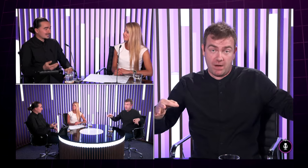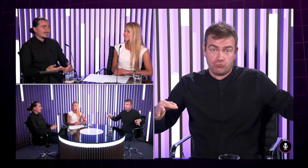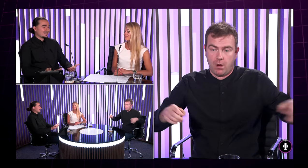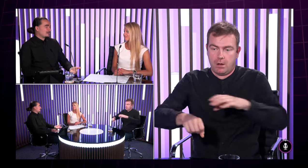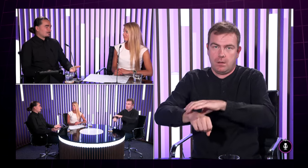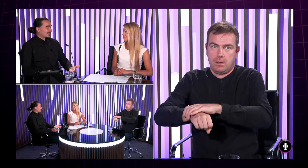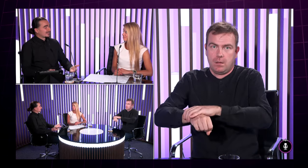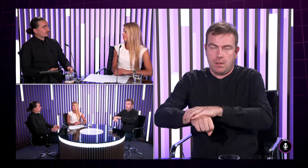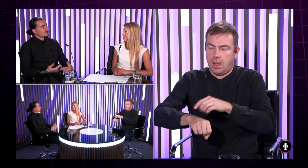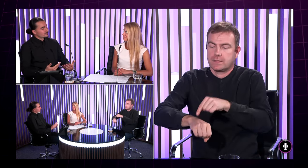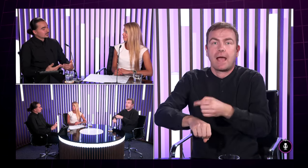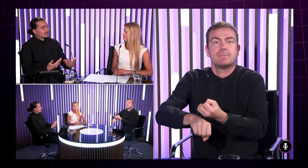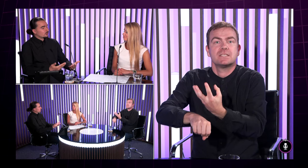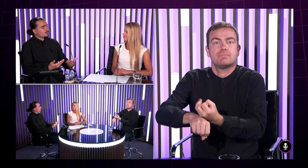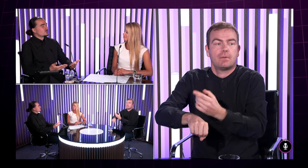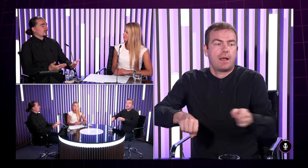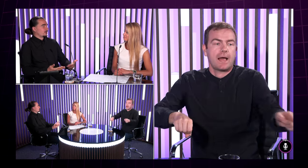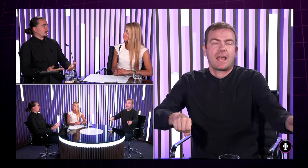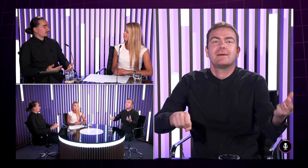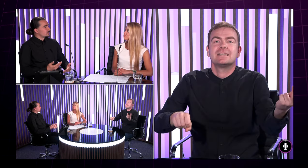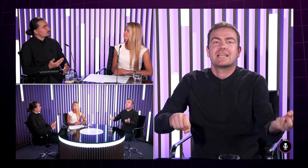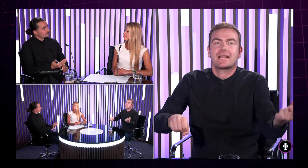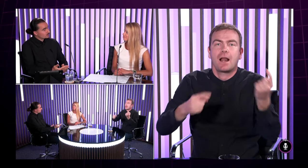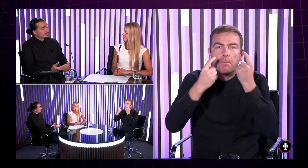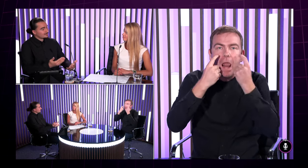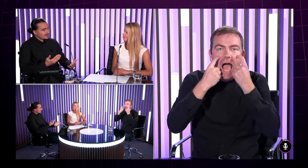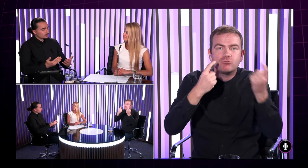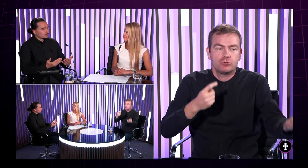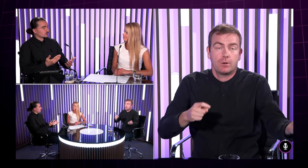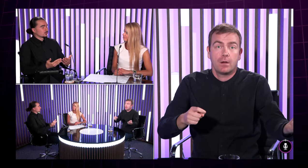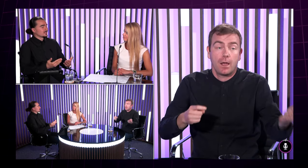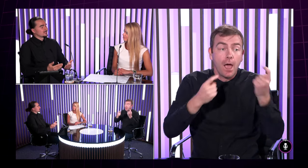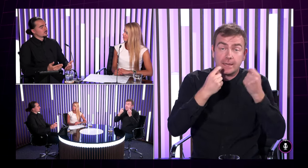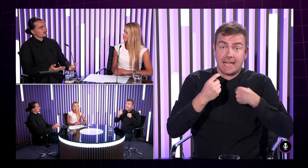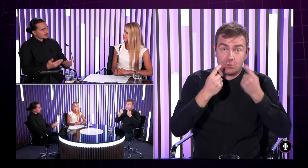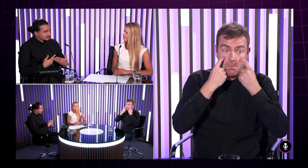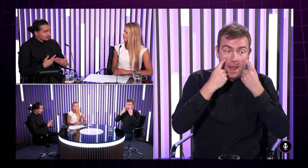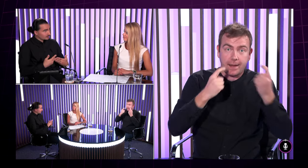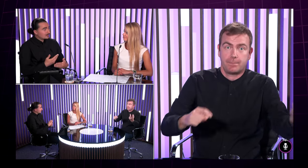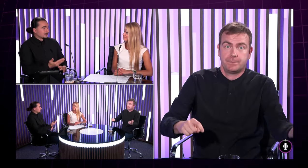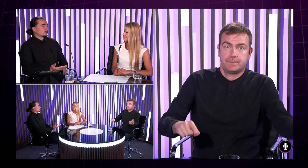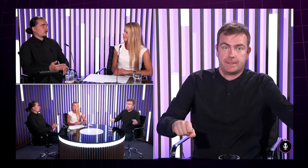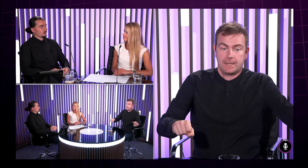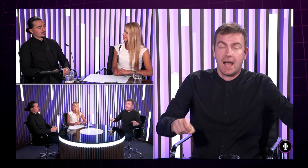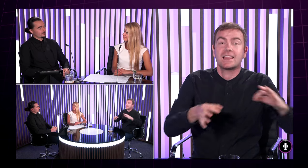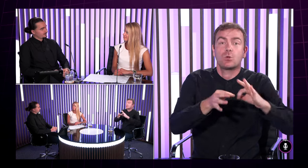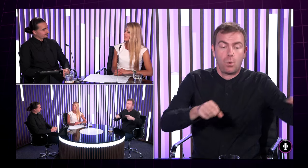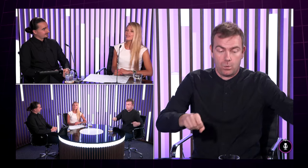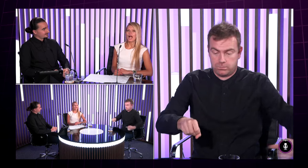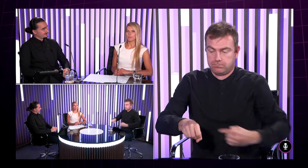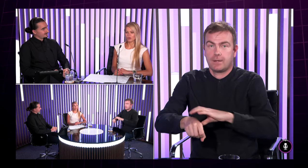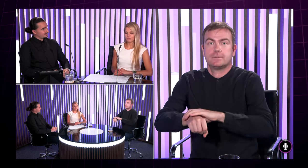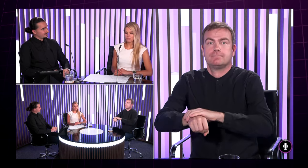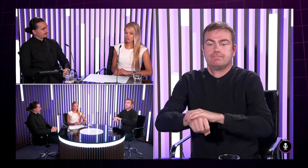je to začalo blikať a takéto všetko je toho vizuálneho charakteru všetko čo vizuálne vietu ich pozornosť nejakým spôsobom na seba strhnúť tak to používajú